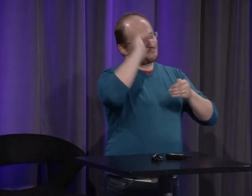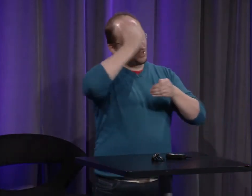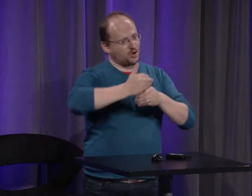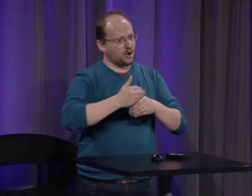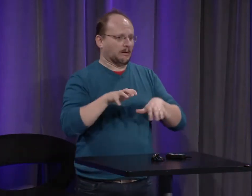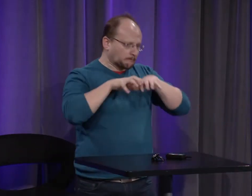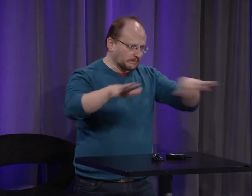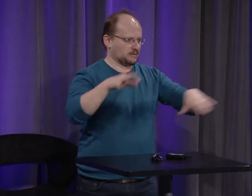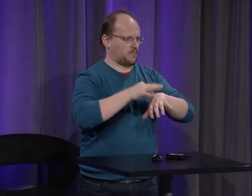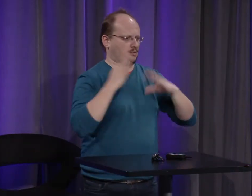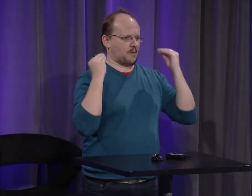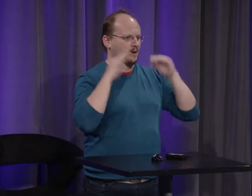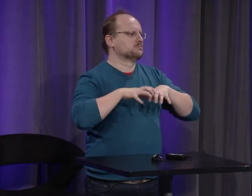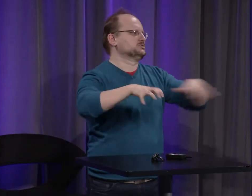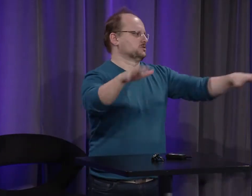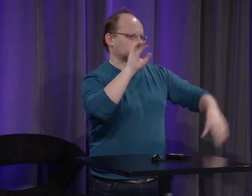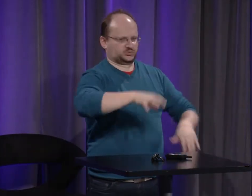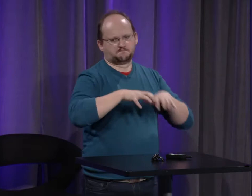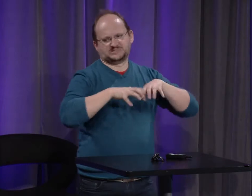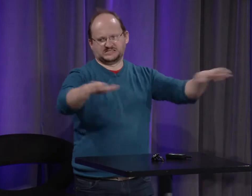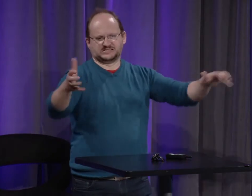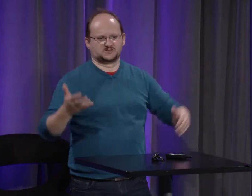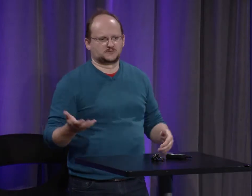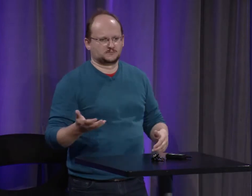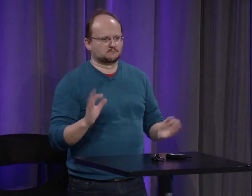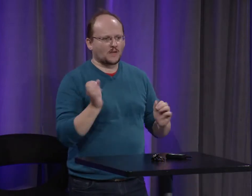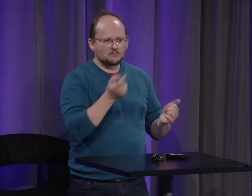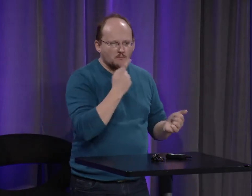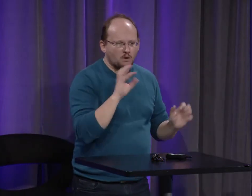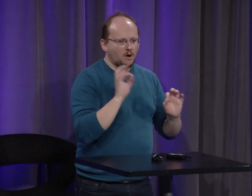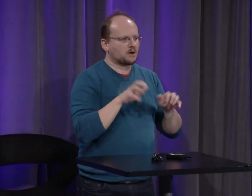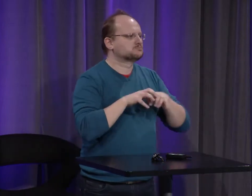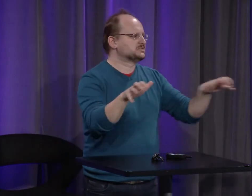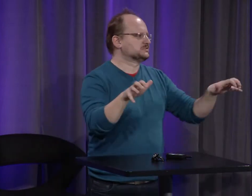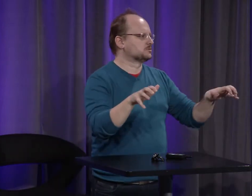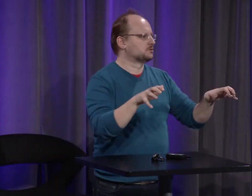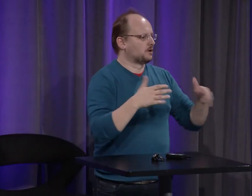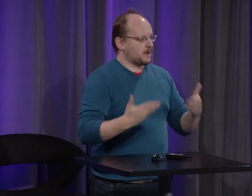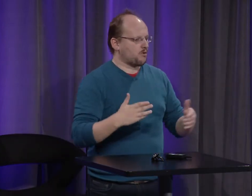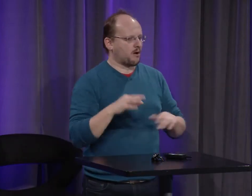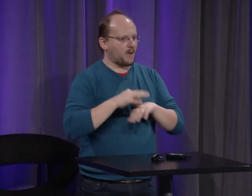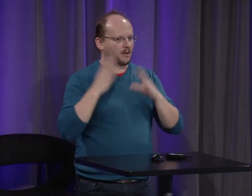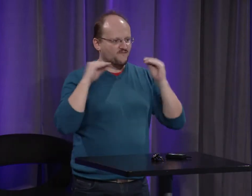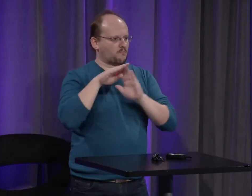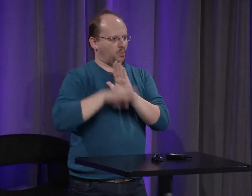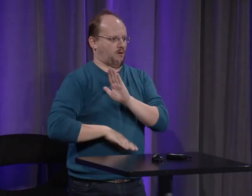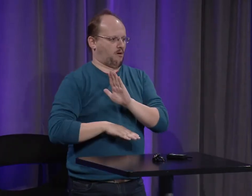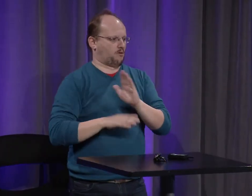traces écrites c'est une hypothèse mais au Moyen-Âge ce qui est sûr c'est que de nombreuses personnes sont devenues